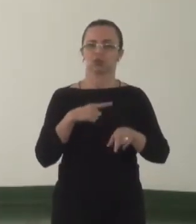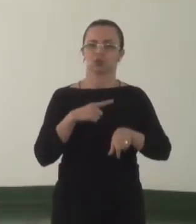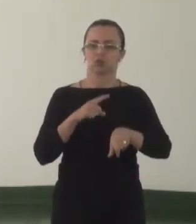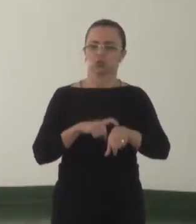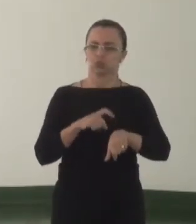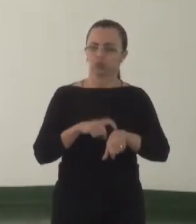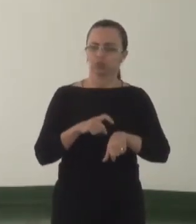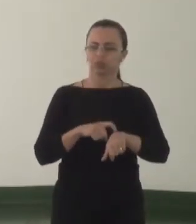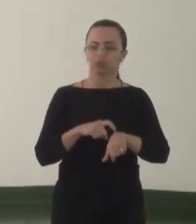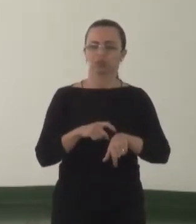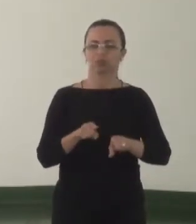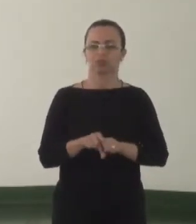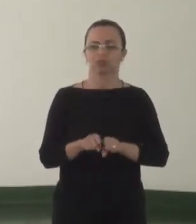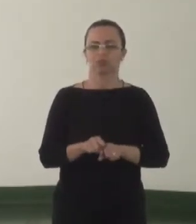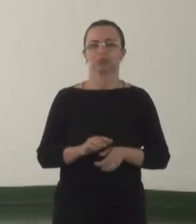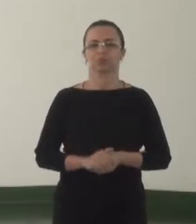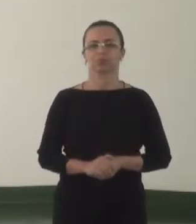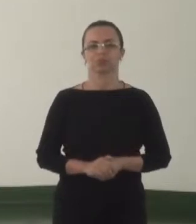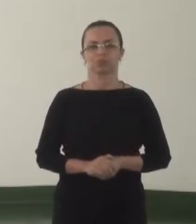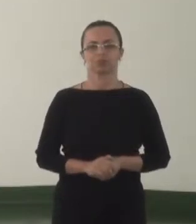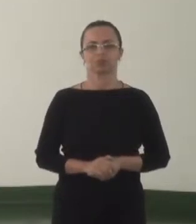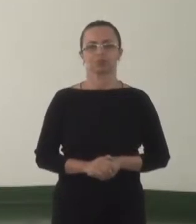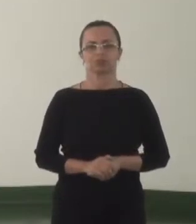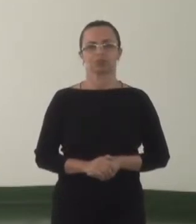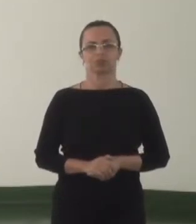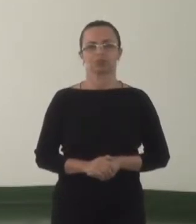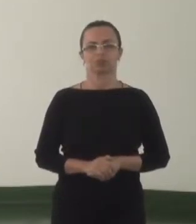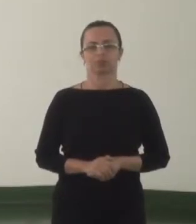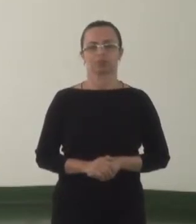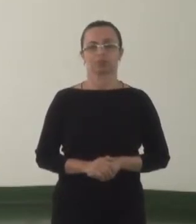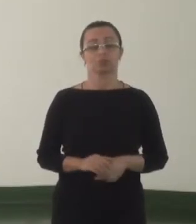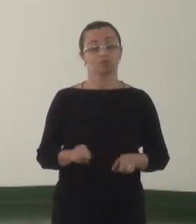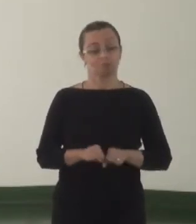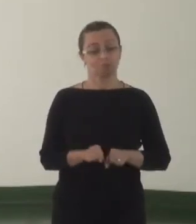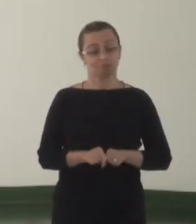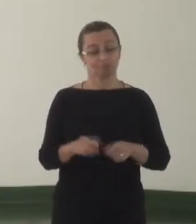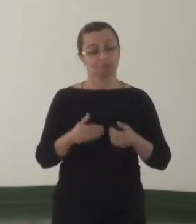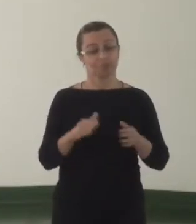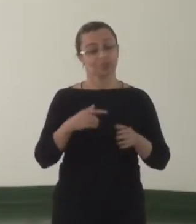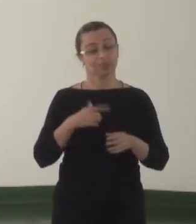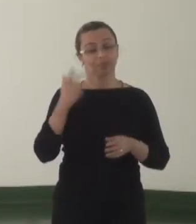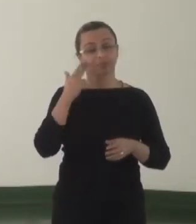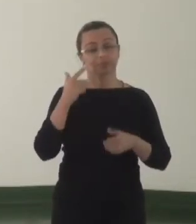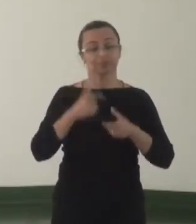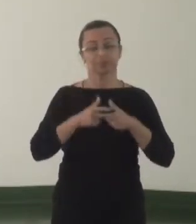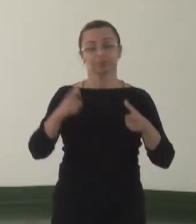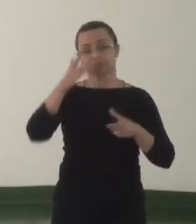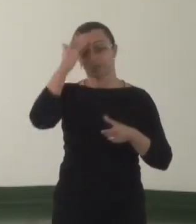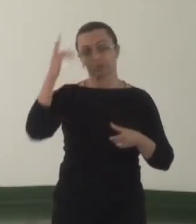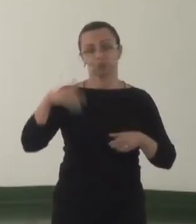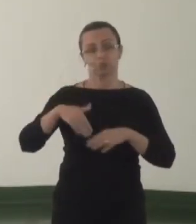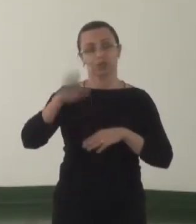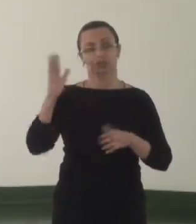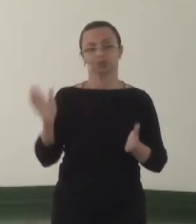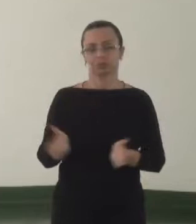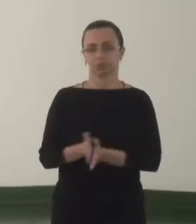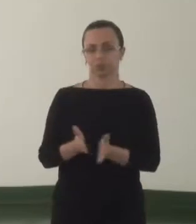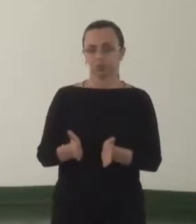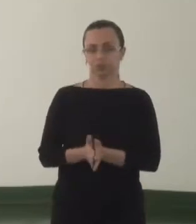quebrar a inibição, que normalmente afeta as pessoas mais humildes.